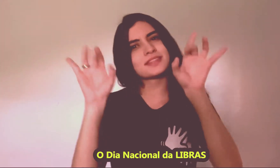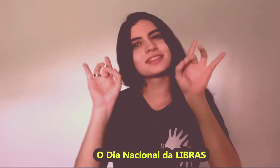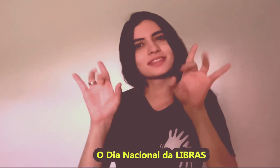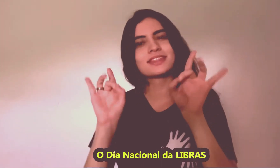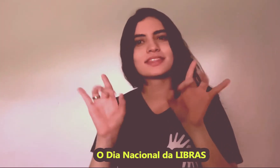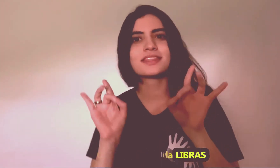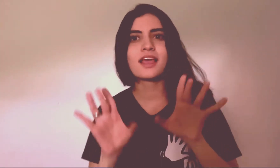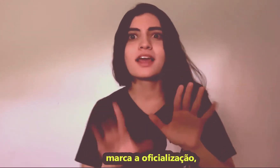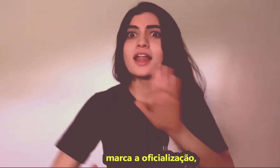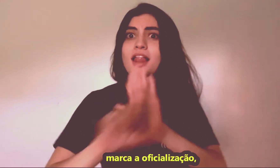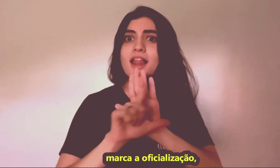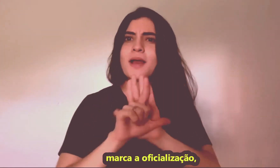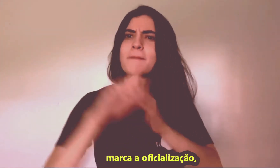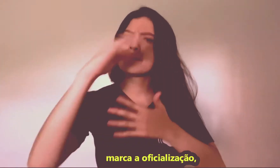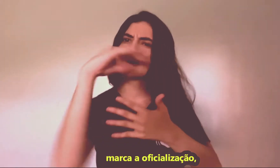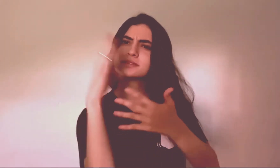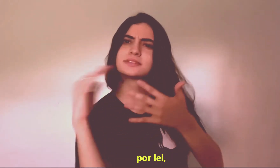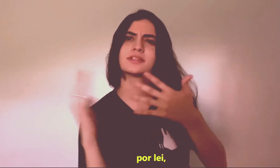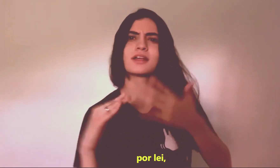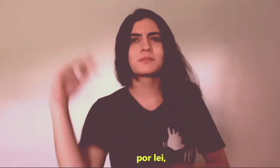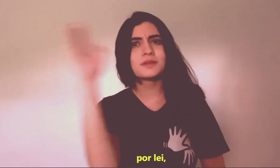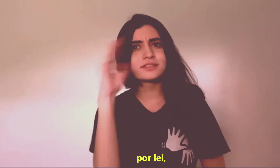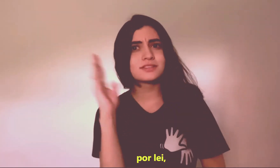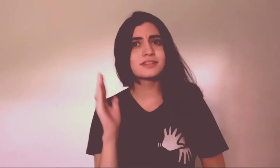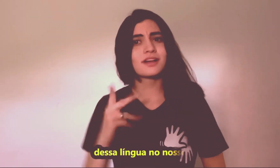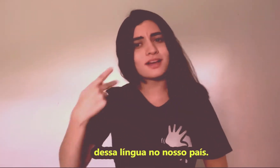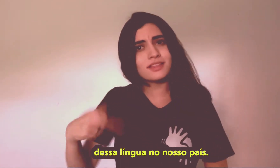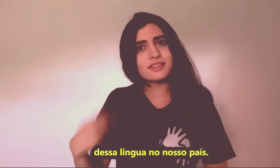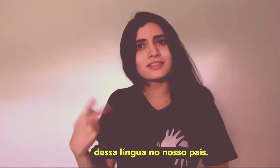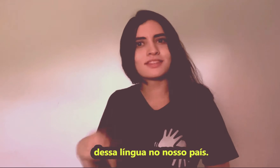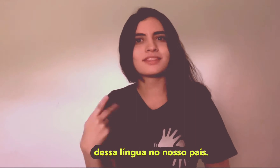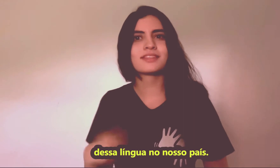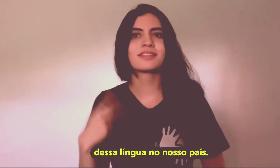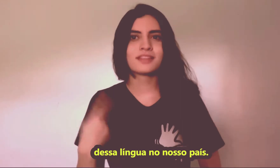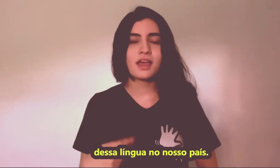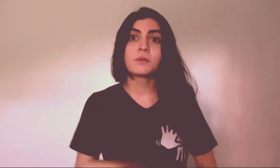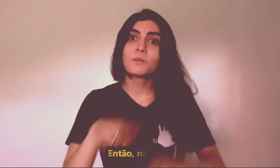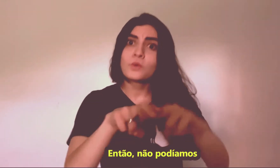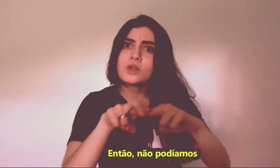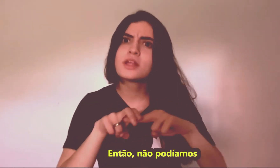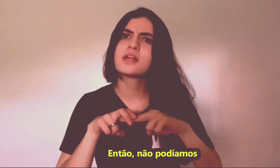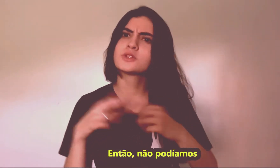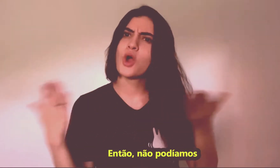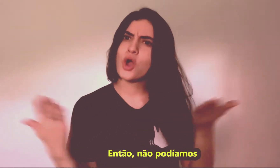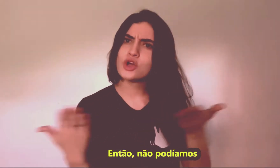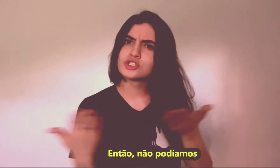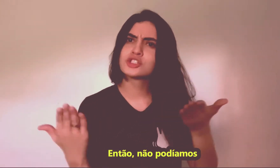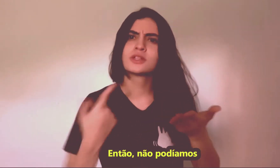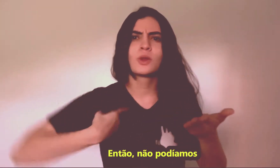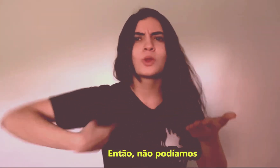marca a oficialização, por lei, dessa língua no nosso país. Então, não